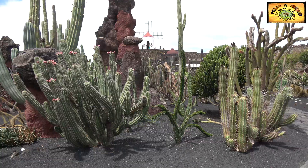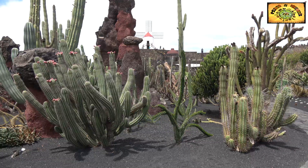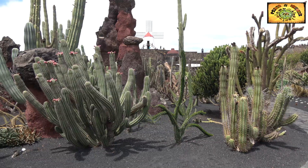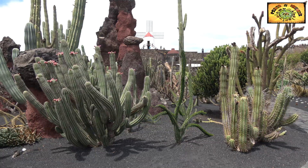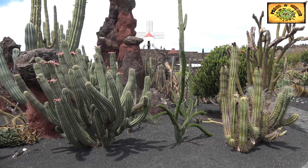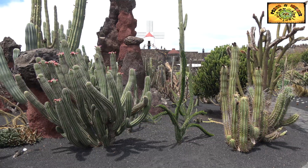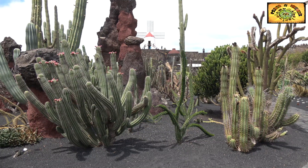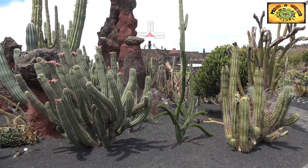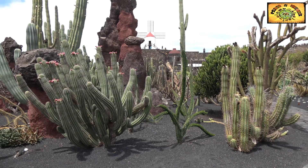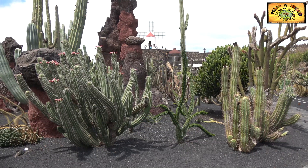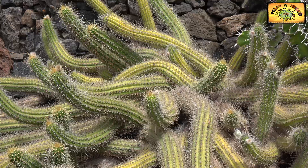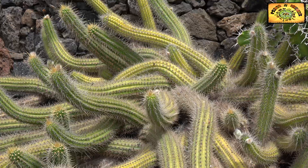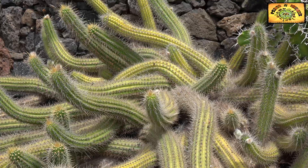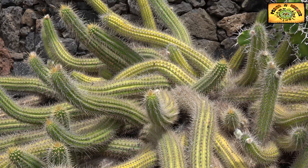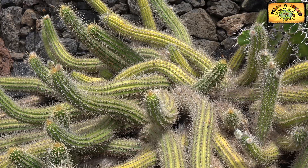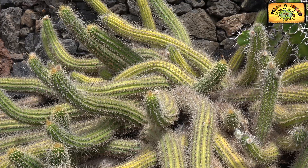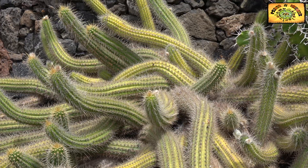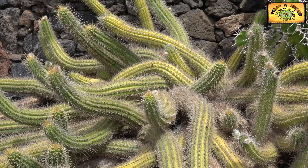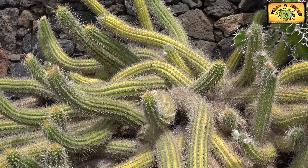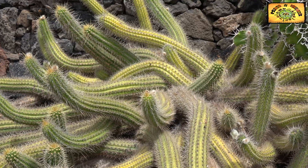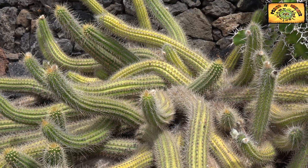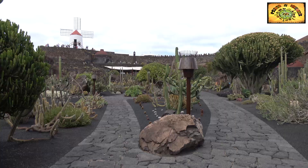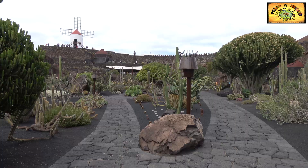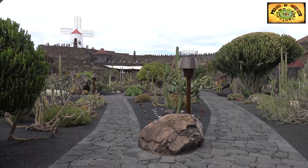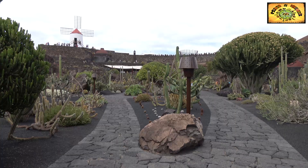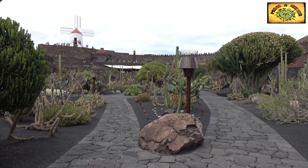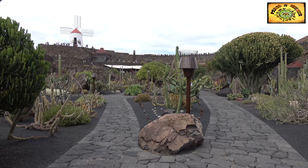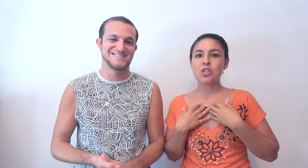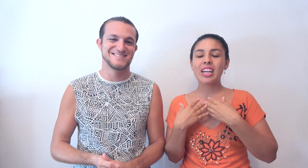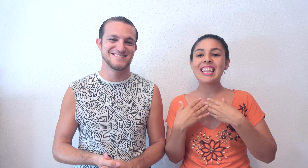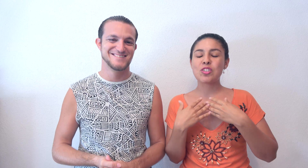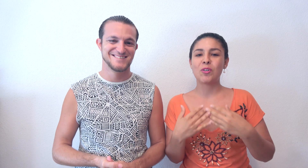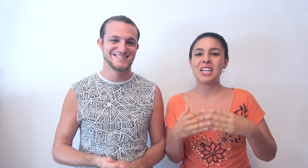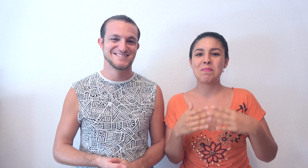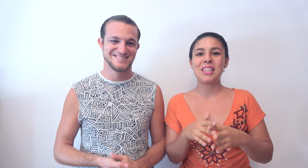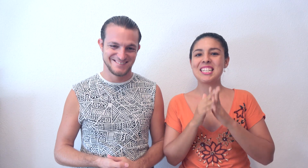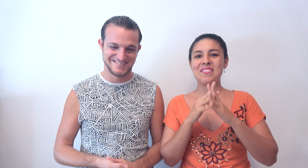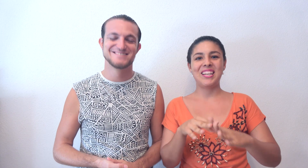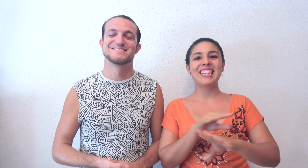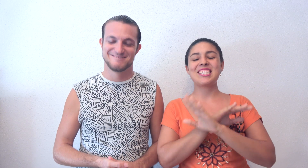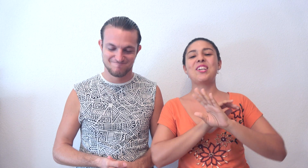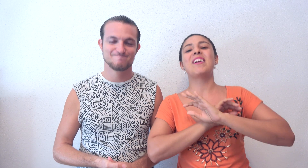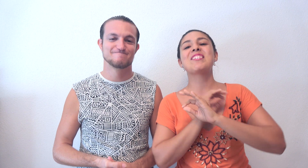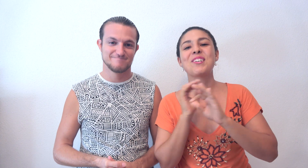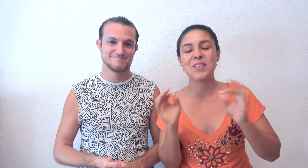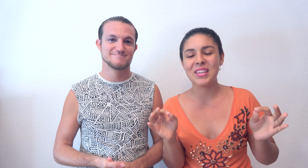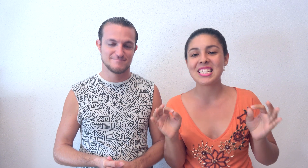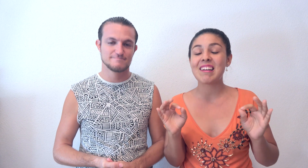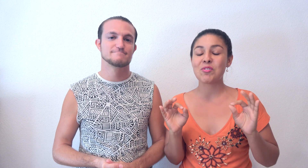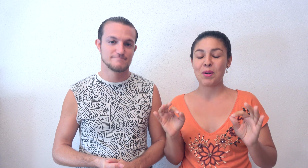seguros que no os vais a poder parar a verlas todas porque necesitaríais unas cuantas. Yo no las conocía todas. Yo aquí descubrí especies diferentes que no había visto en mi vida. Estaba súper